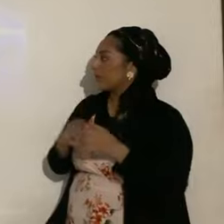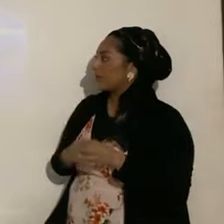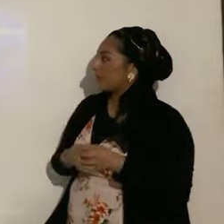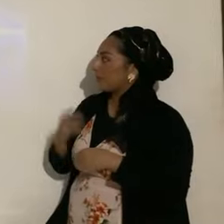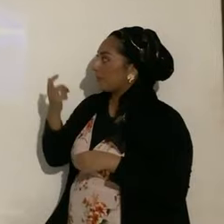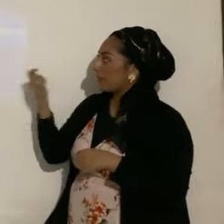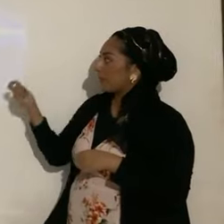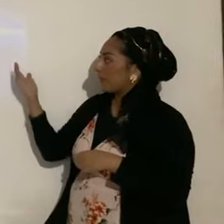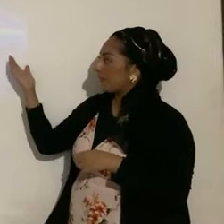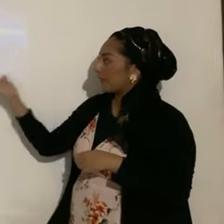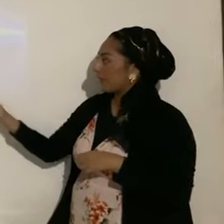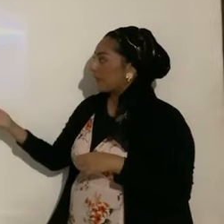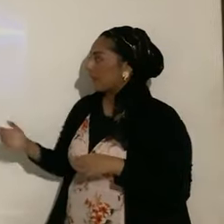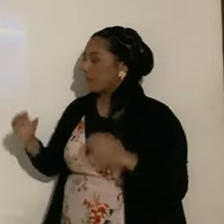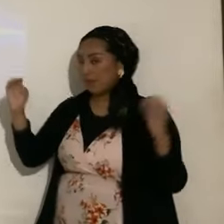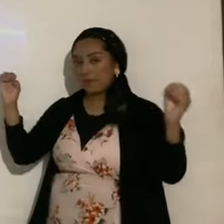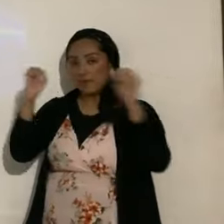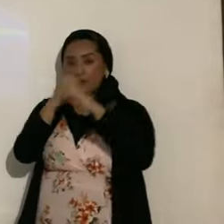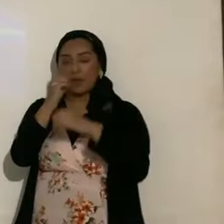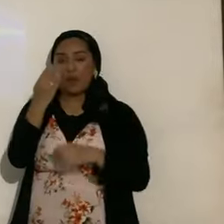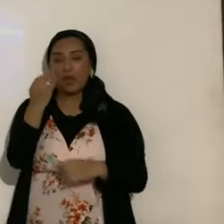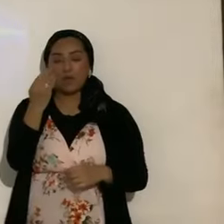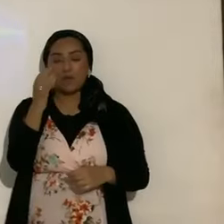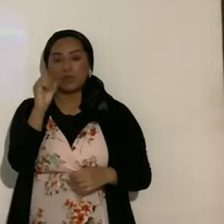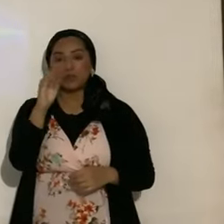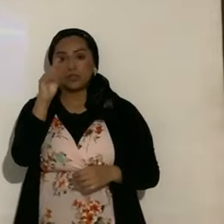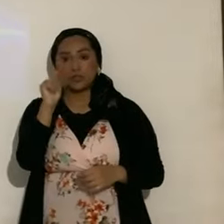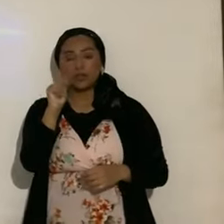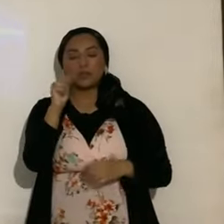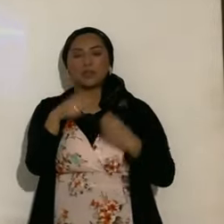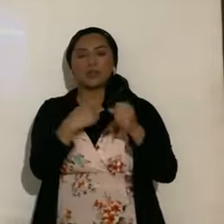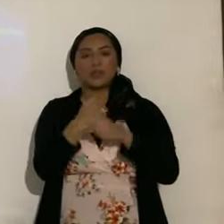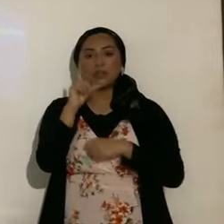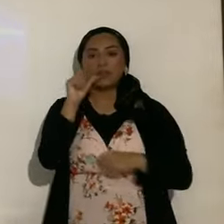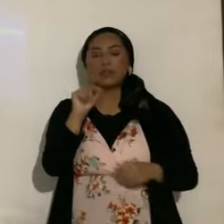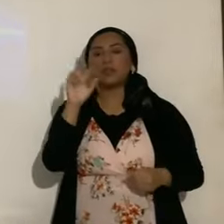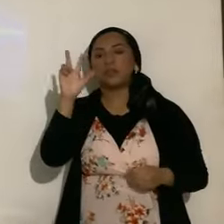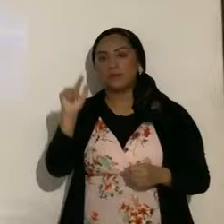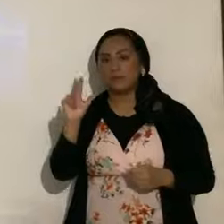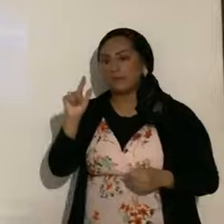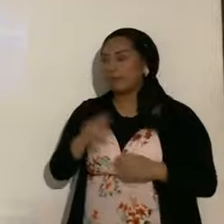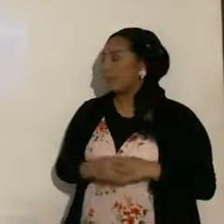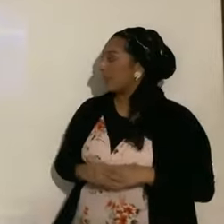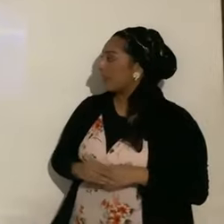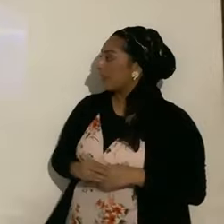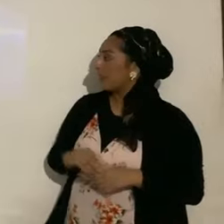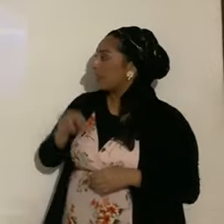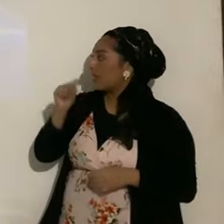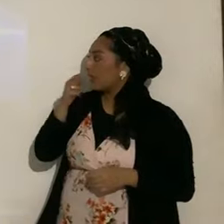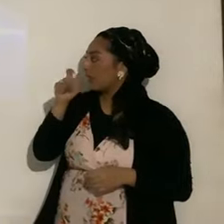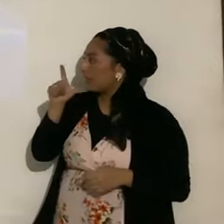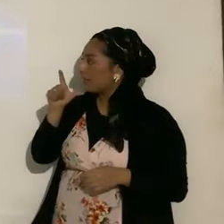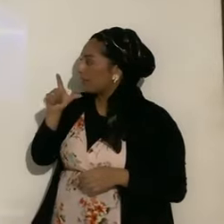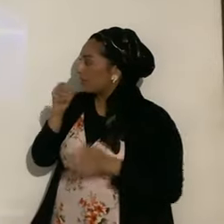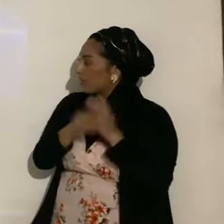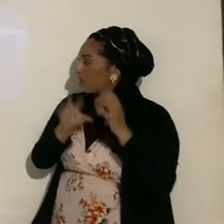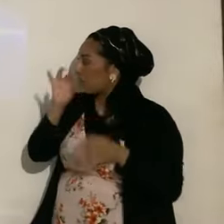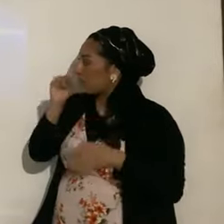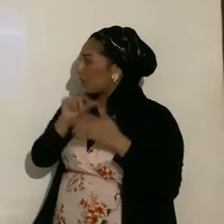miren, aquí está el eclipse, del 14 de octubre del año 2023, a su izquierda, y el de abril 8 del 2024, ojo, que es del